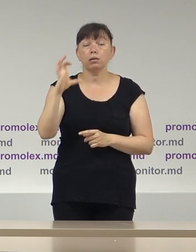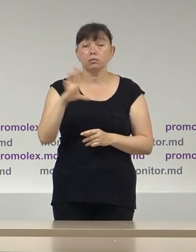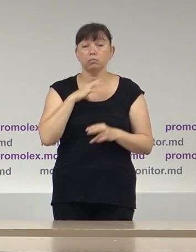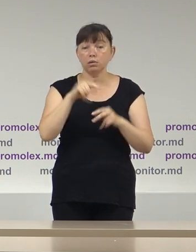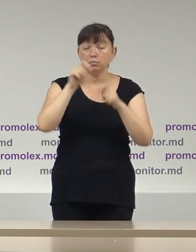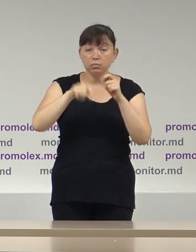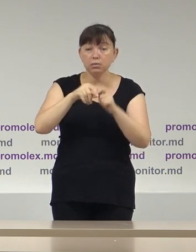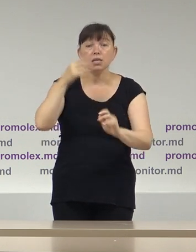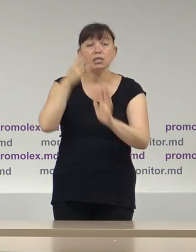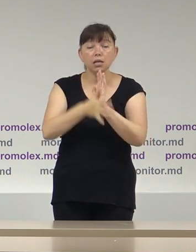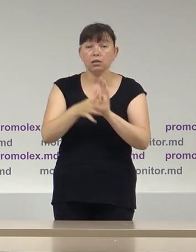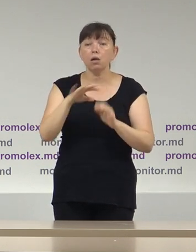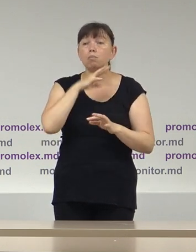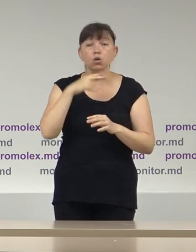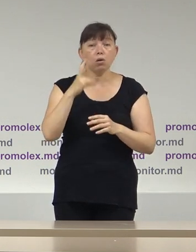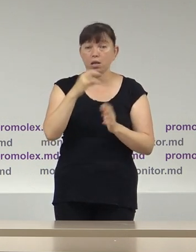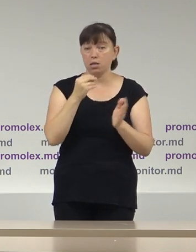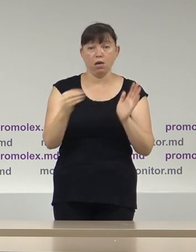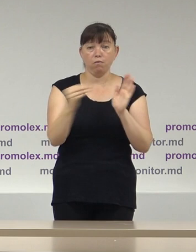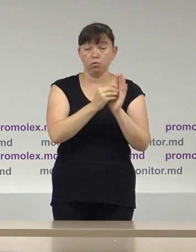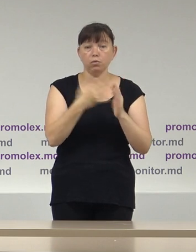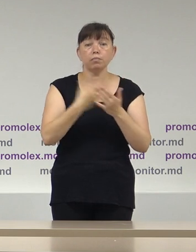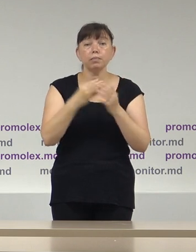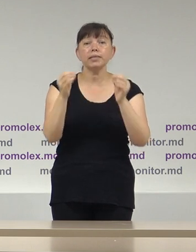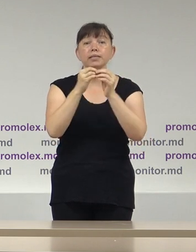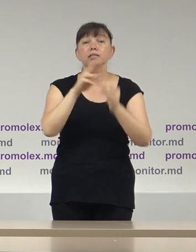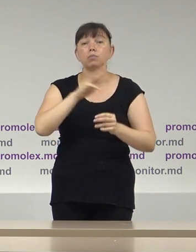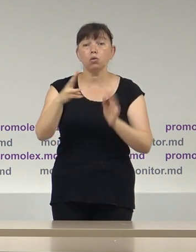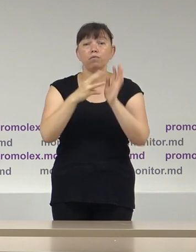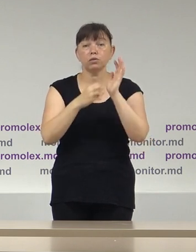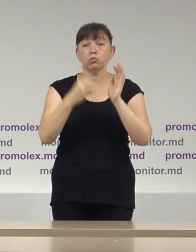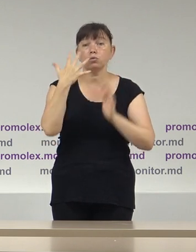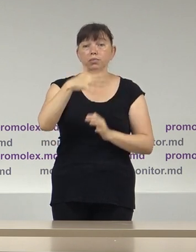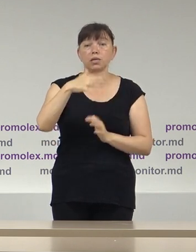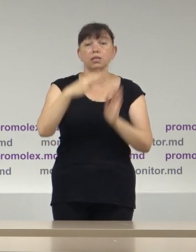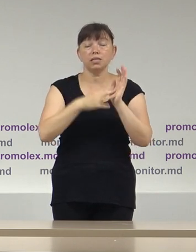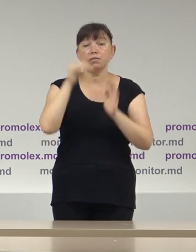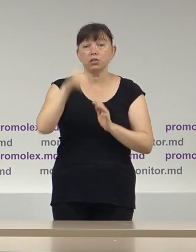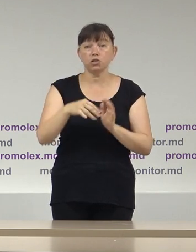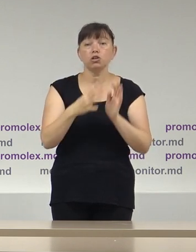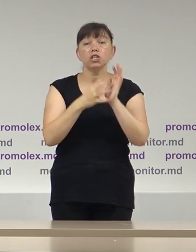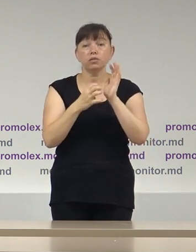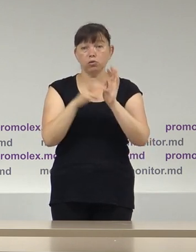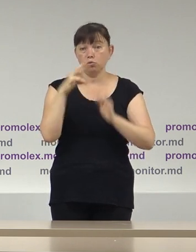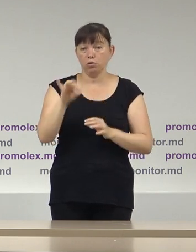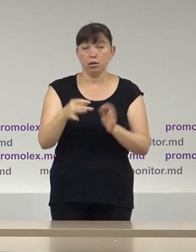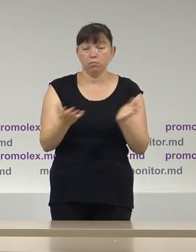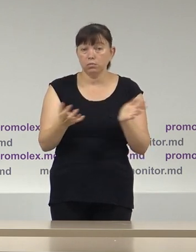cheltuieli neraportate de cel puțin 10.859.900 lei.